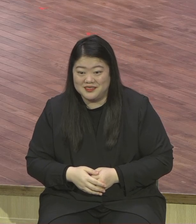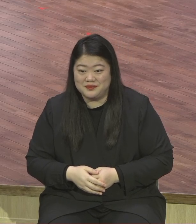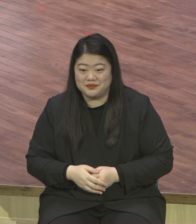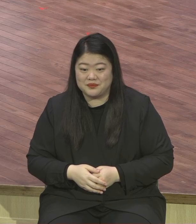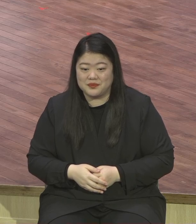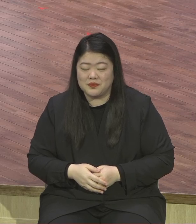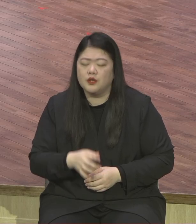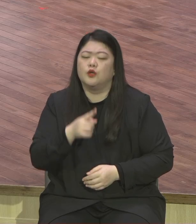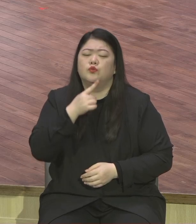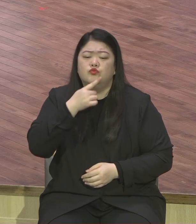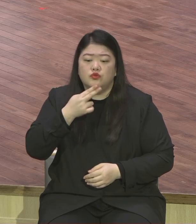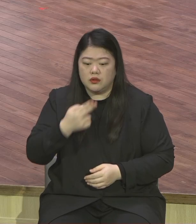어떻게 합니까?